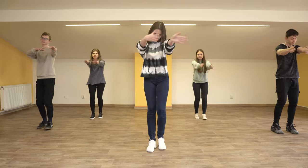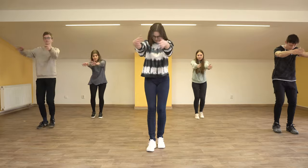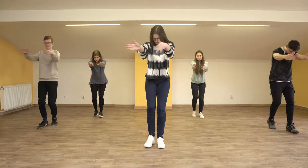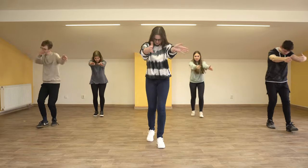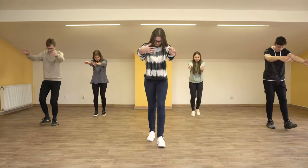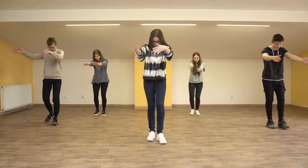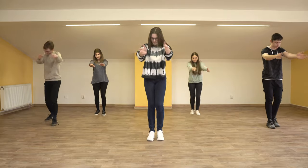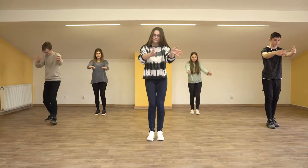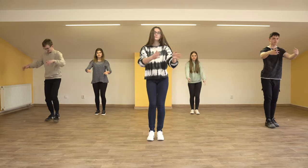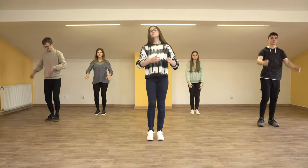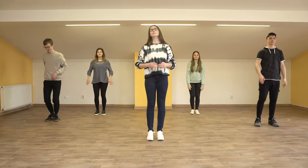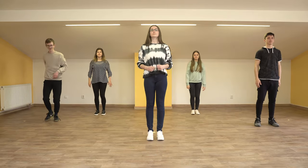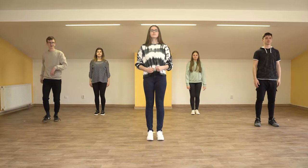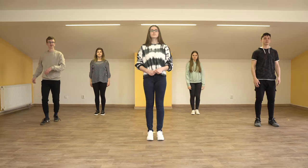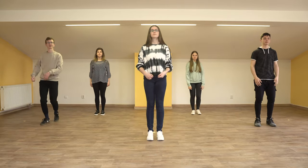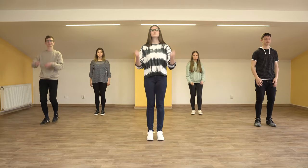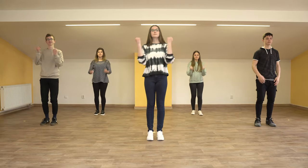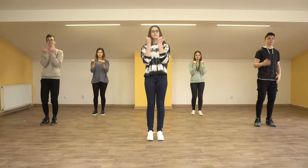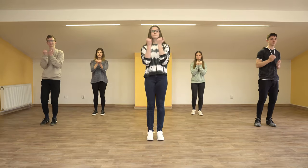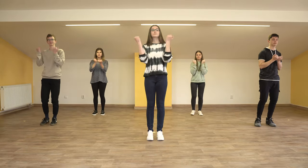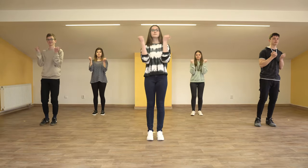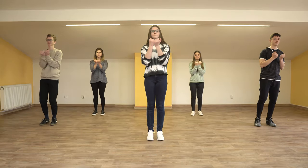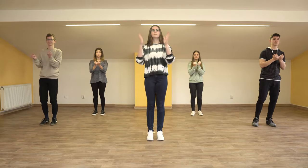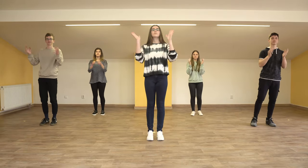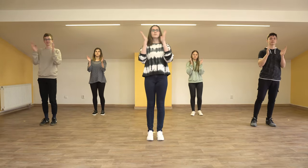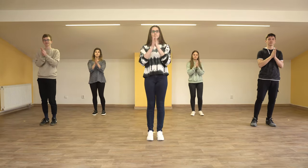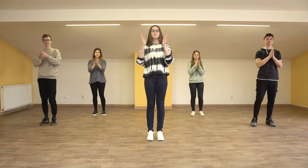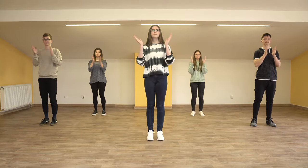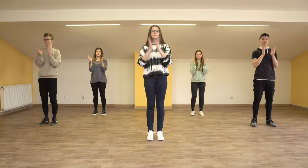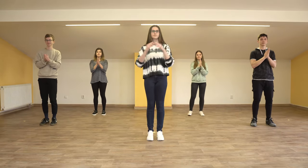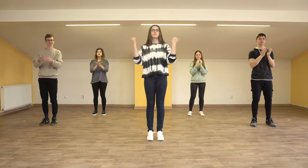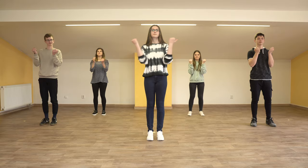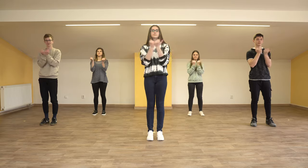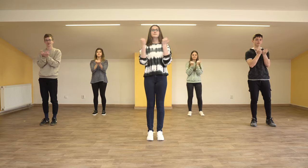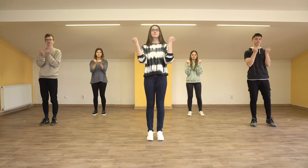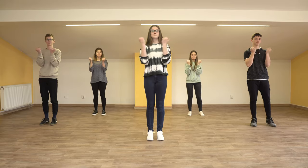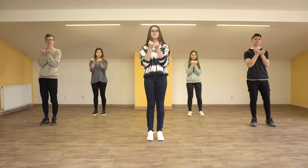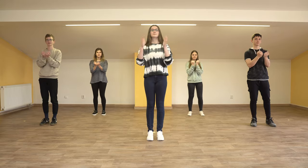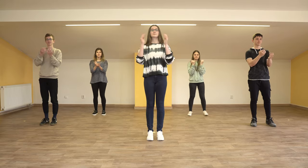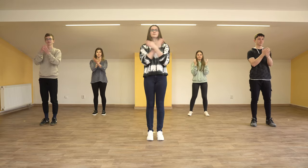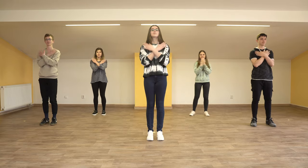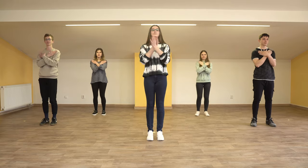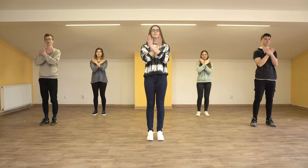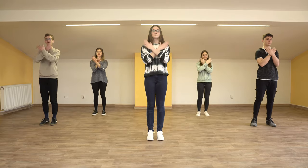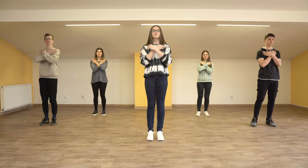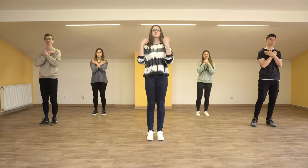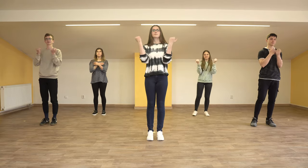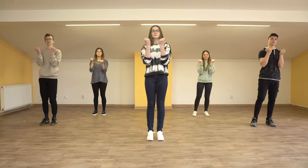Porque logo, logo vai acelerar Soco, soco, bate, bate, soco, soco, vira, vira